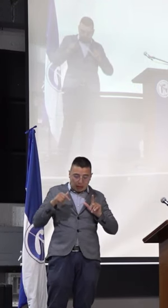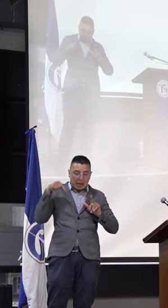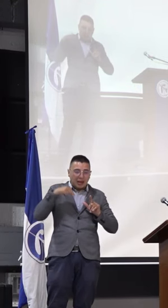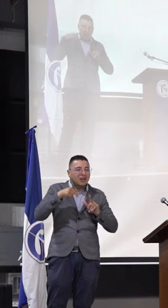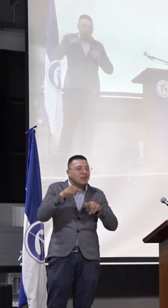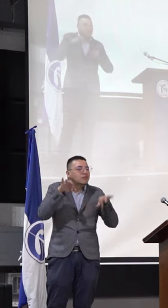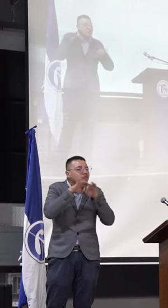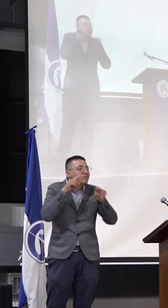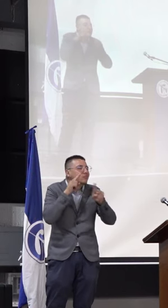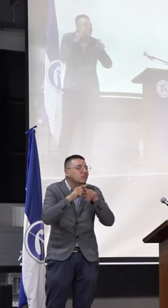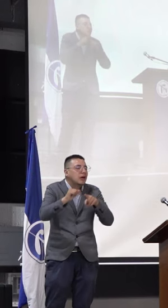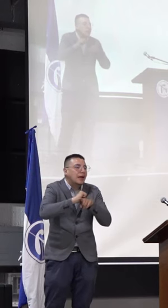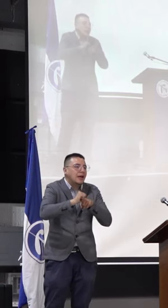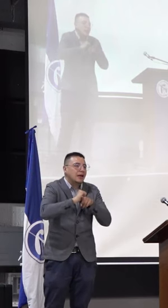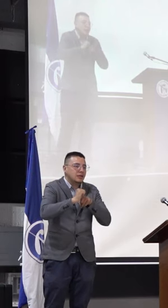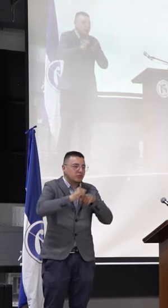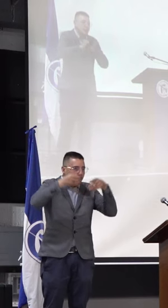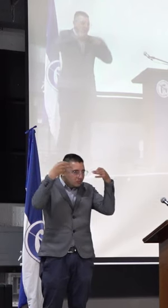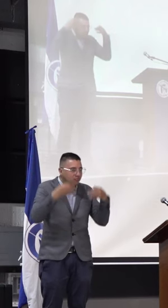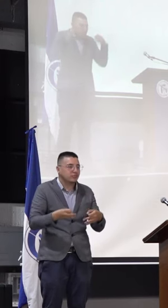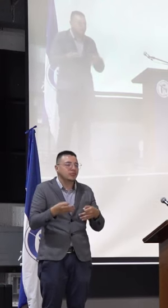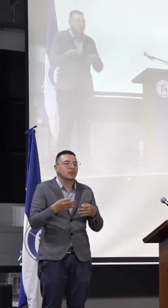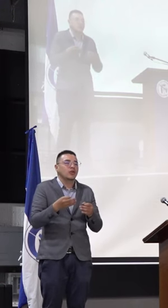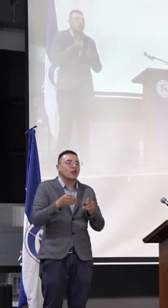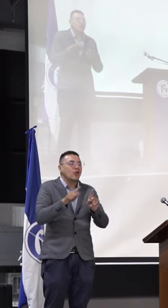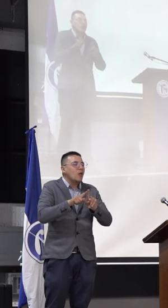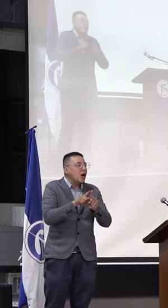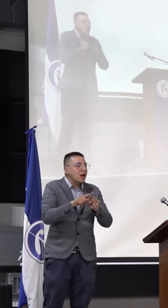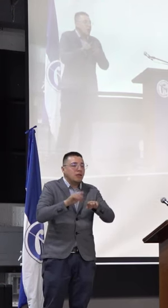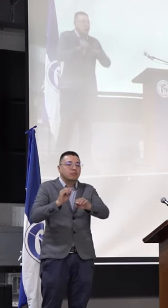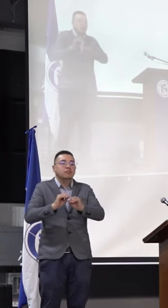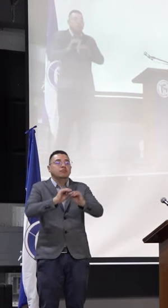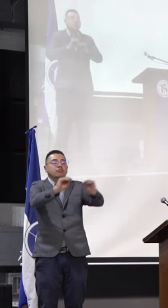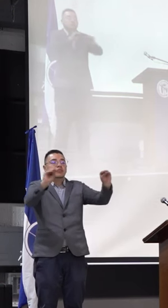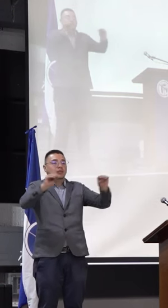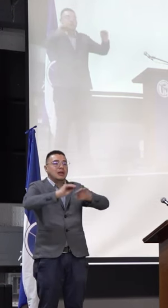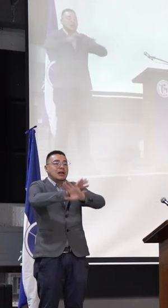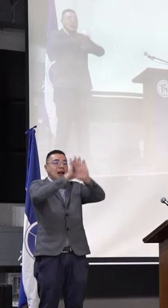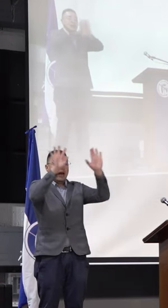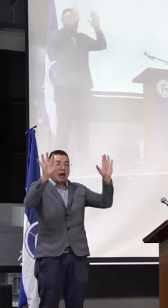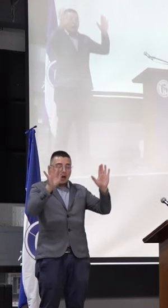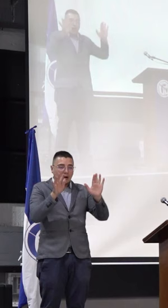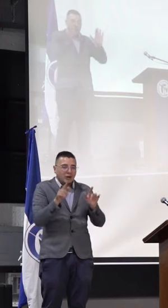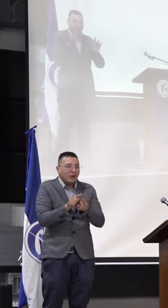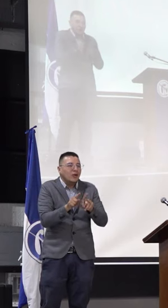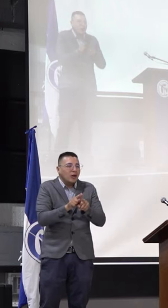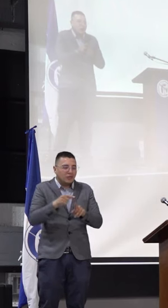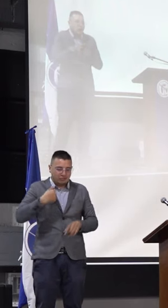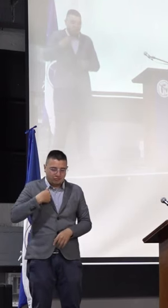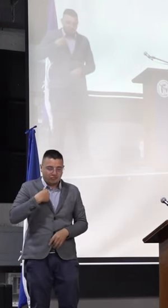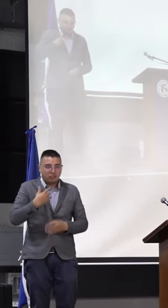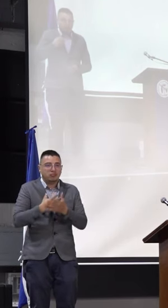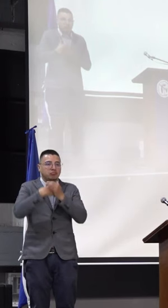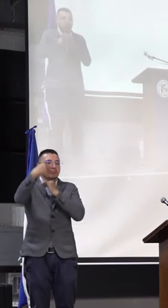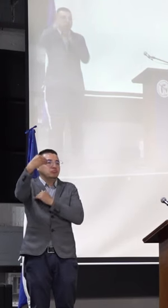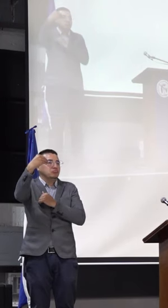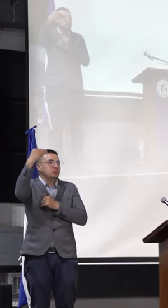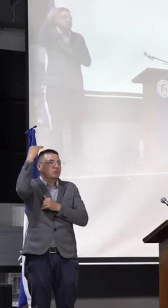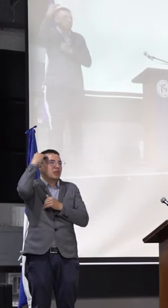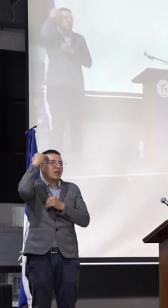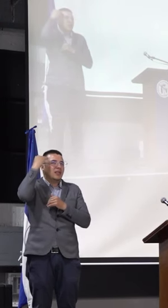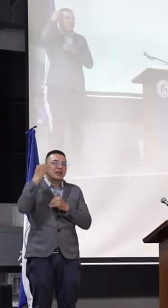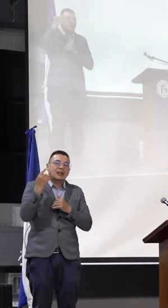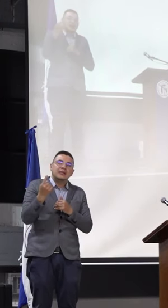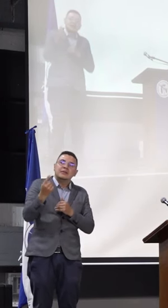un ejercicio de, me parece como de claridad y que hace falta, o bueno, cuando uno sale, dice bueno, hace falta como